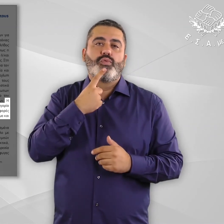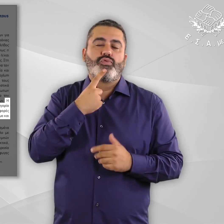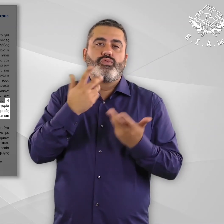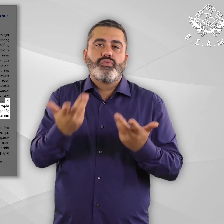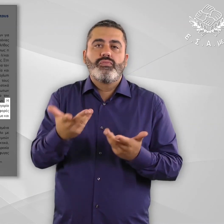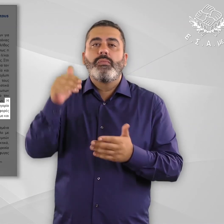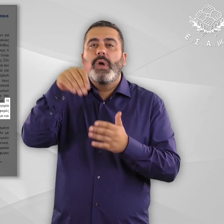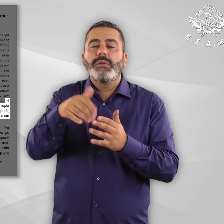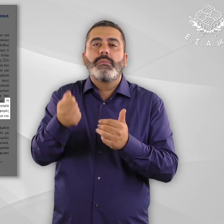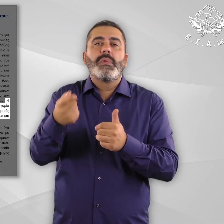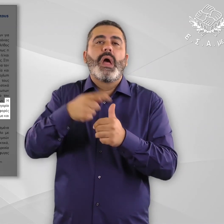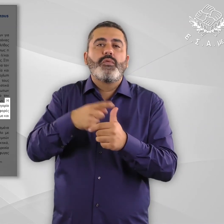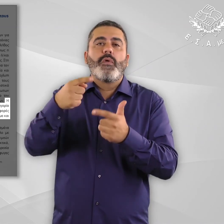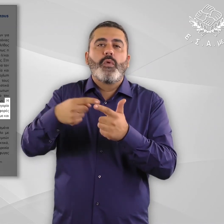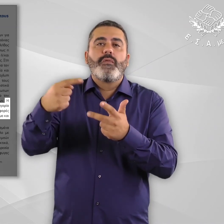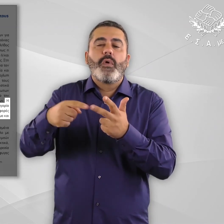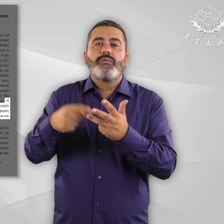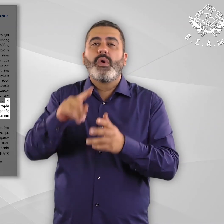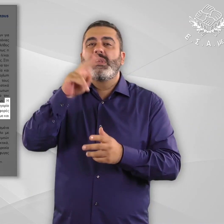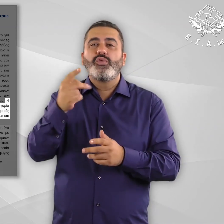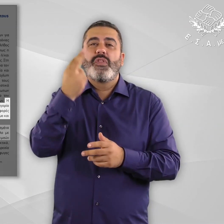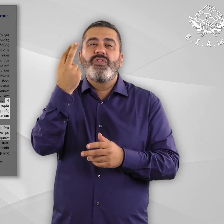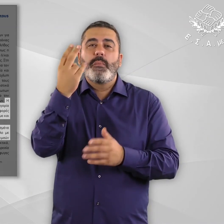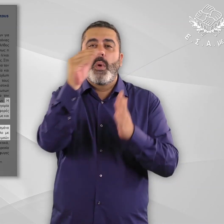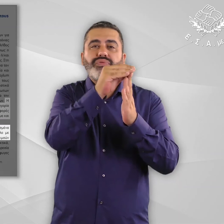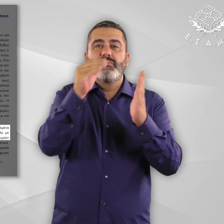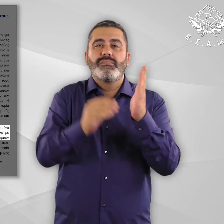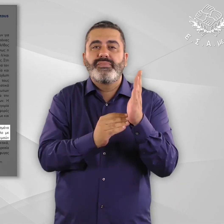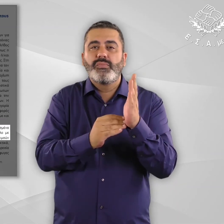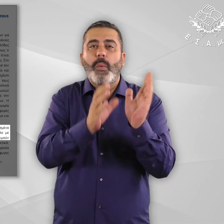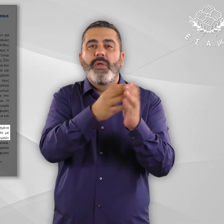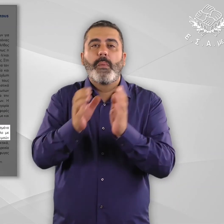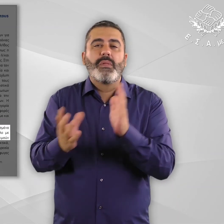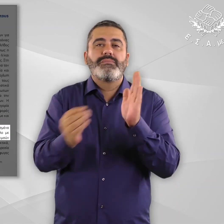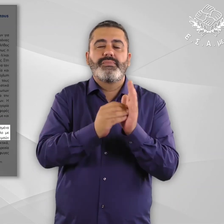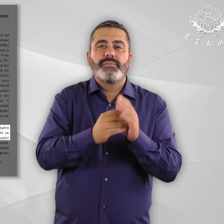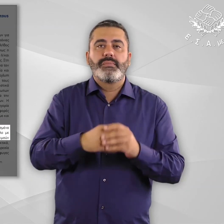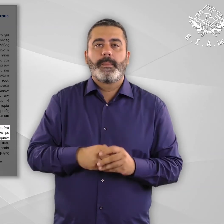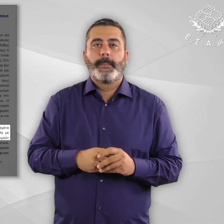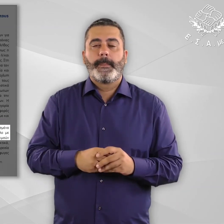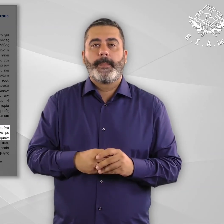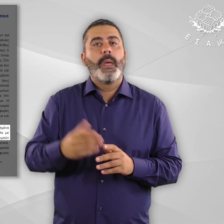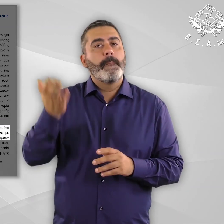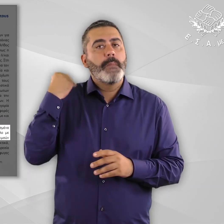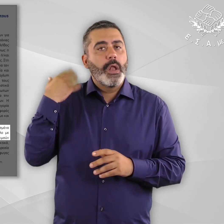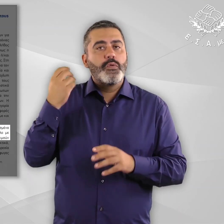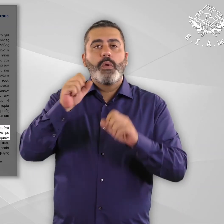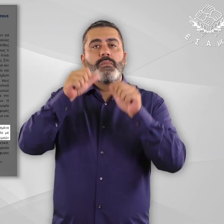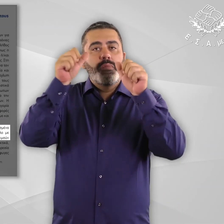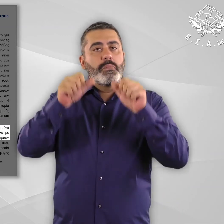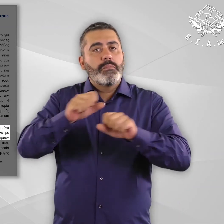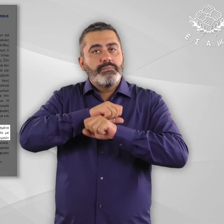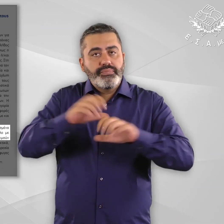άτομο και υπάρχει σημαντικός κίνδυνος διπλοέγγραφων. Κατά το παρελθόν έχουν δημοσιευτεί αποσπασματικά ορισμένα